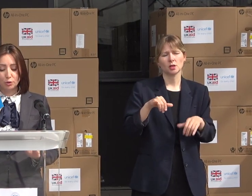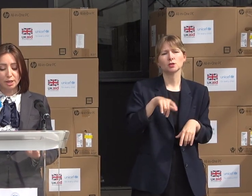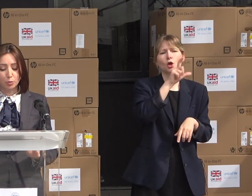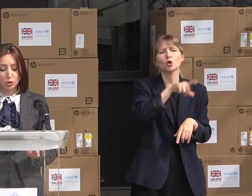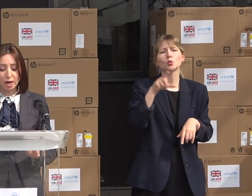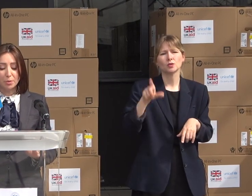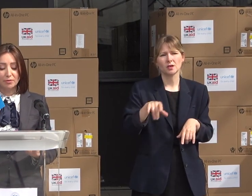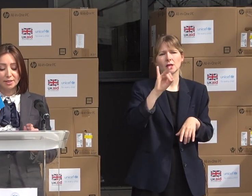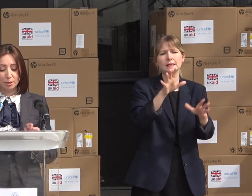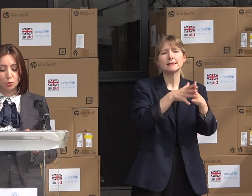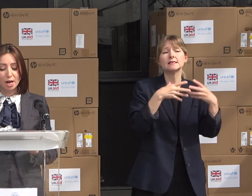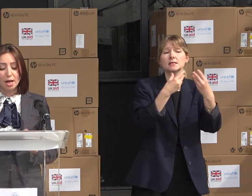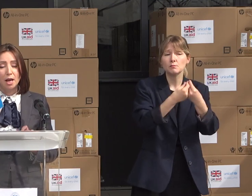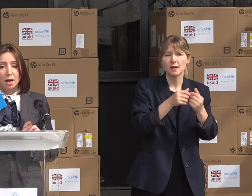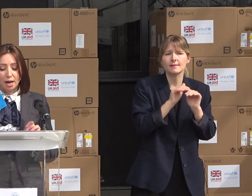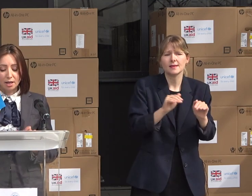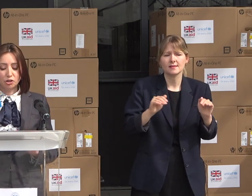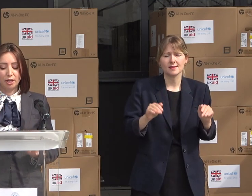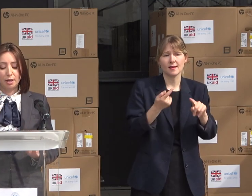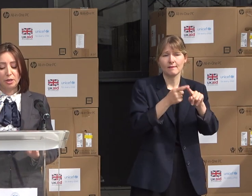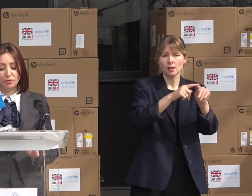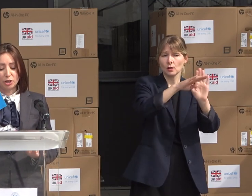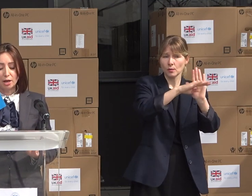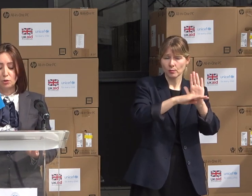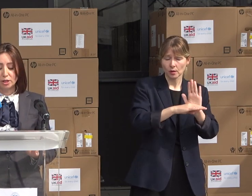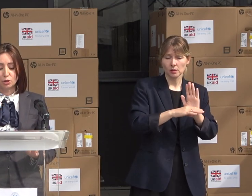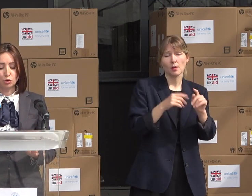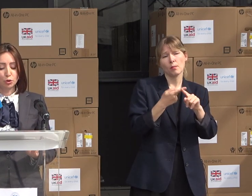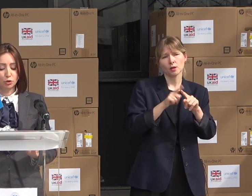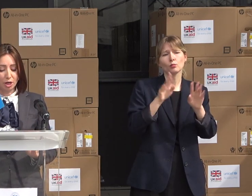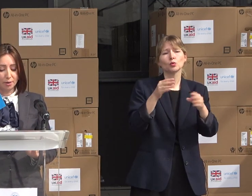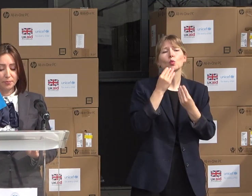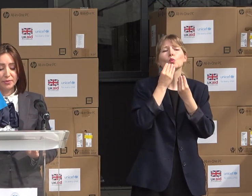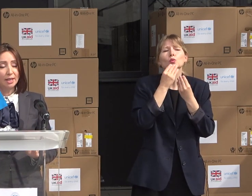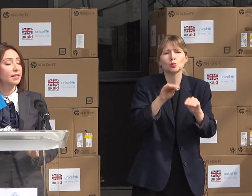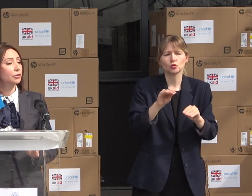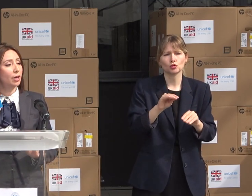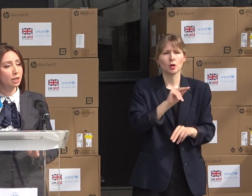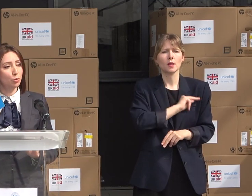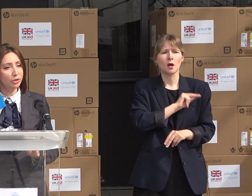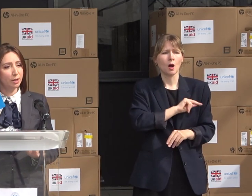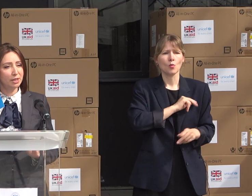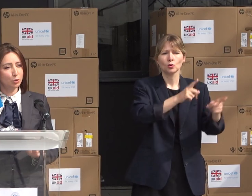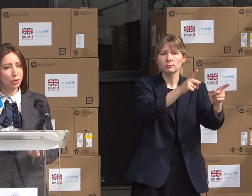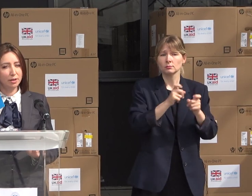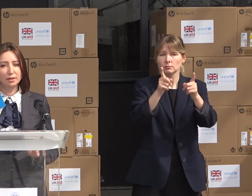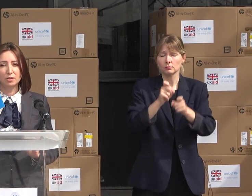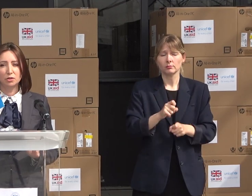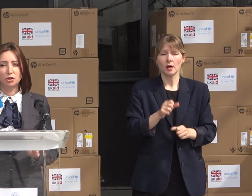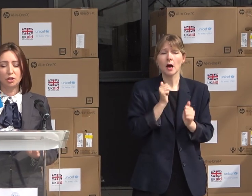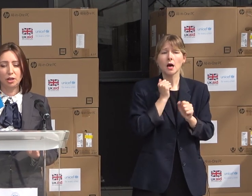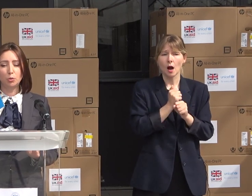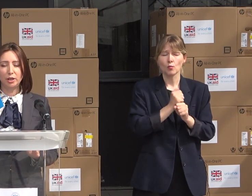copii incluse în program va stimula angajerile beneficiarilor de ajutor social. Sunt foarte multe măsuri